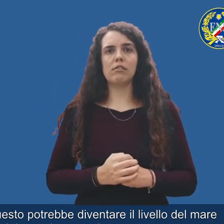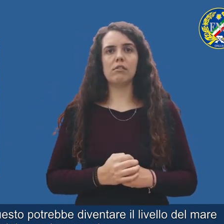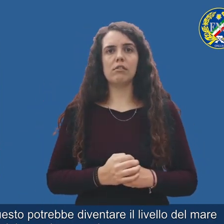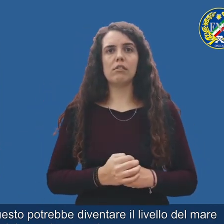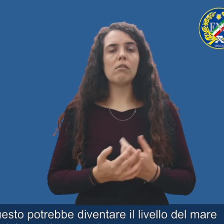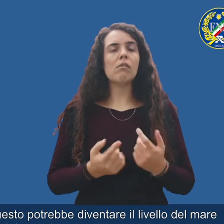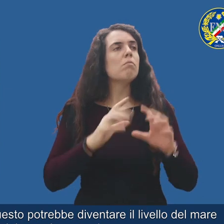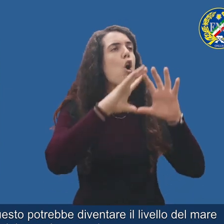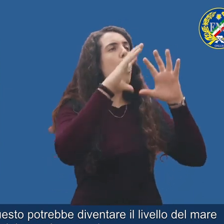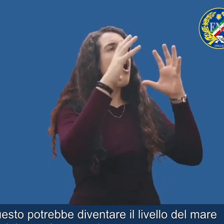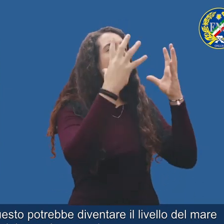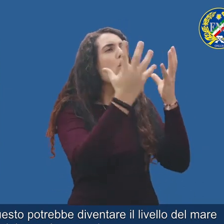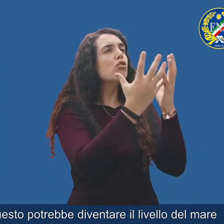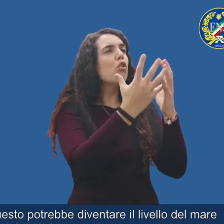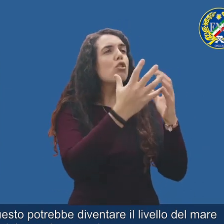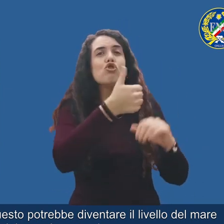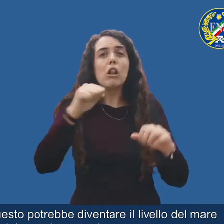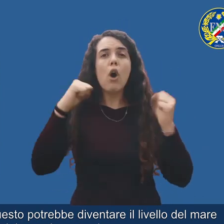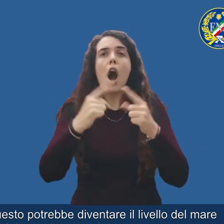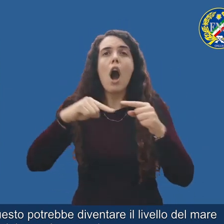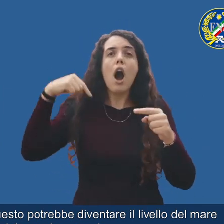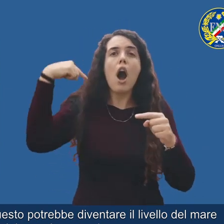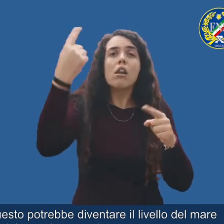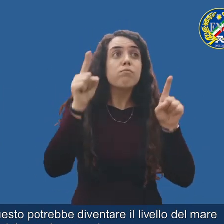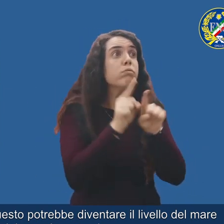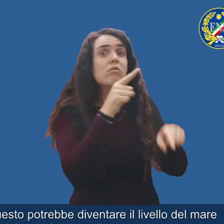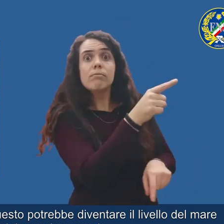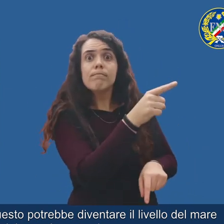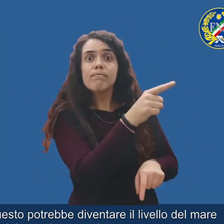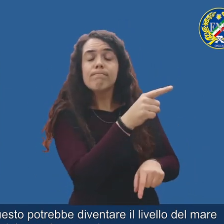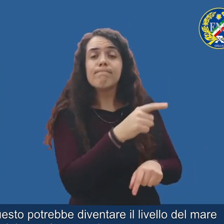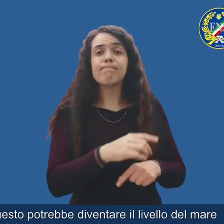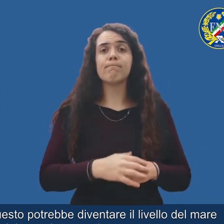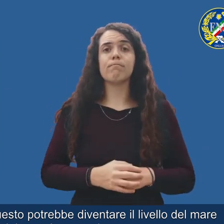Dobbiamo agire, altrimenti questo potrebbe diventare il livello del mare all'inizio del prossimo secolo.